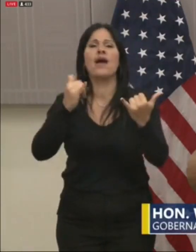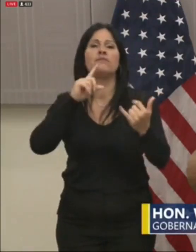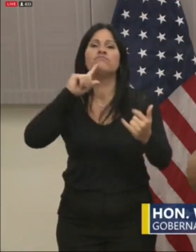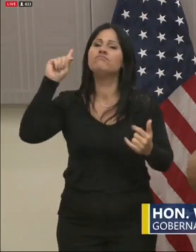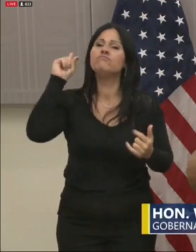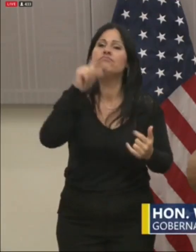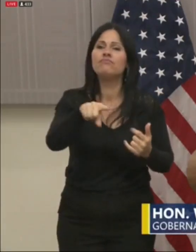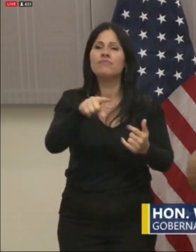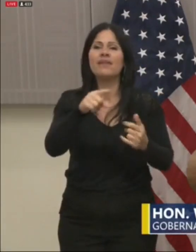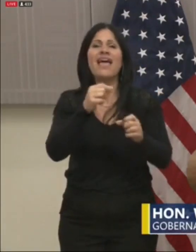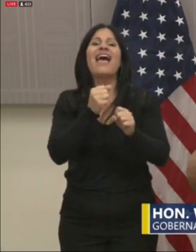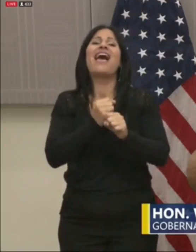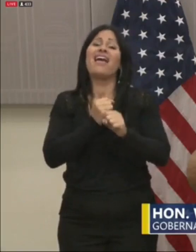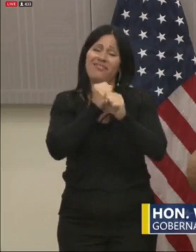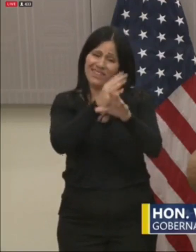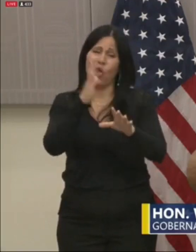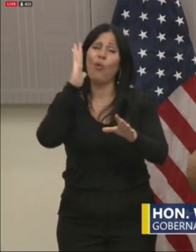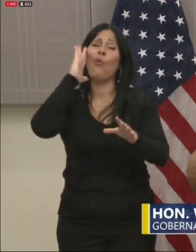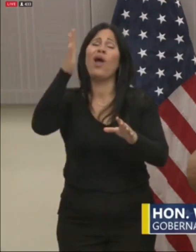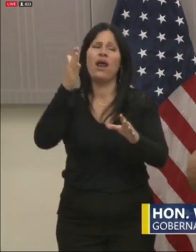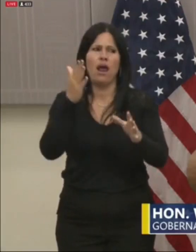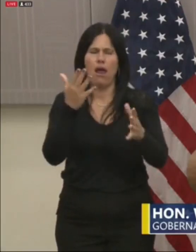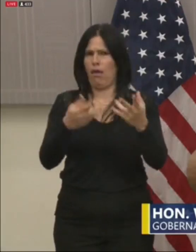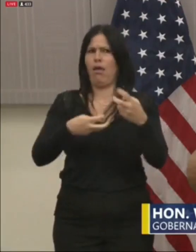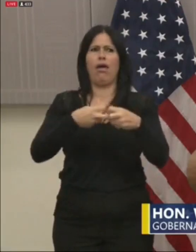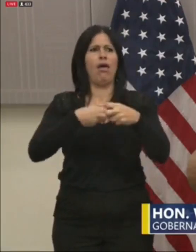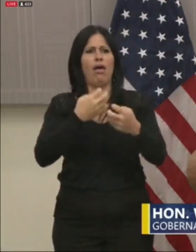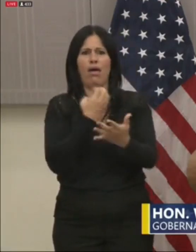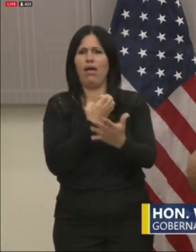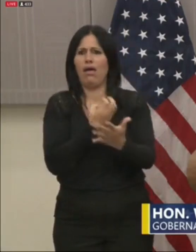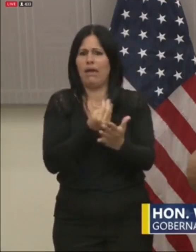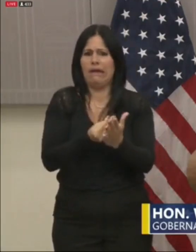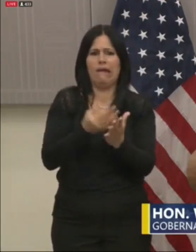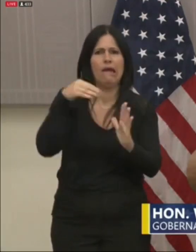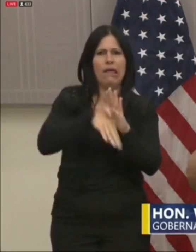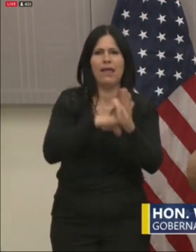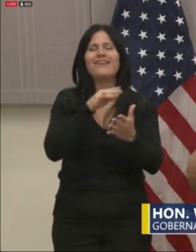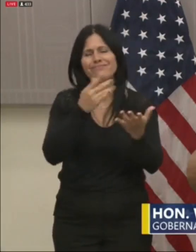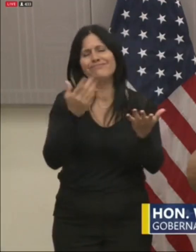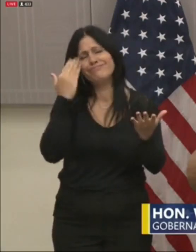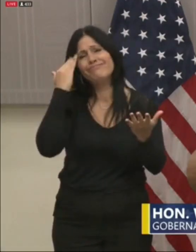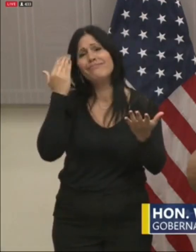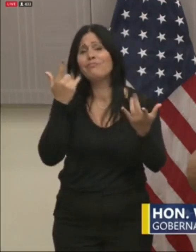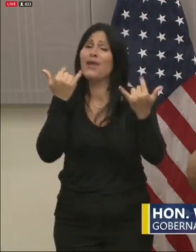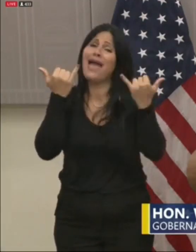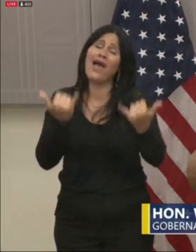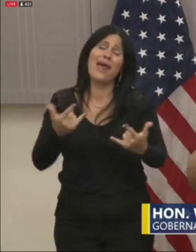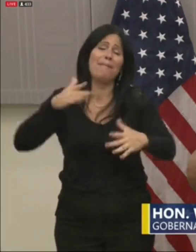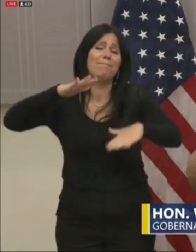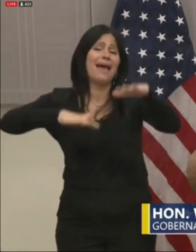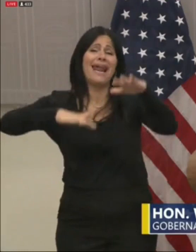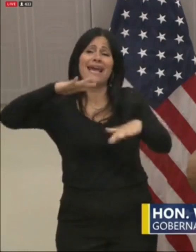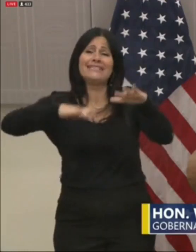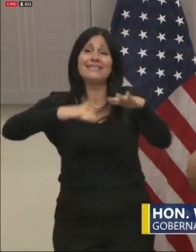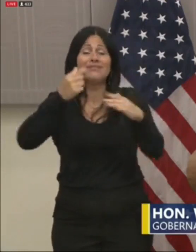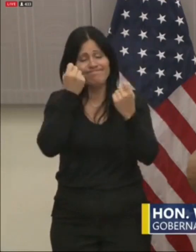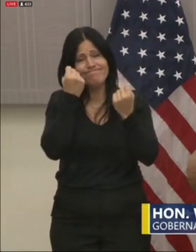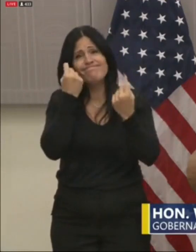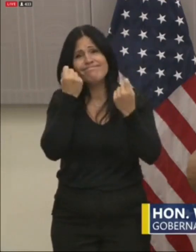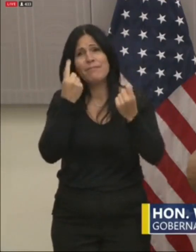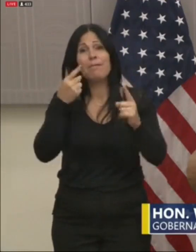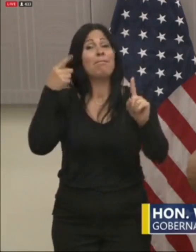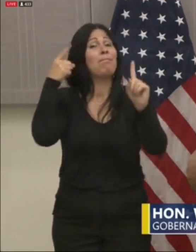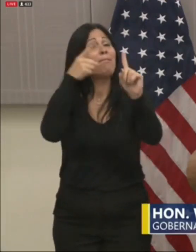sobre nuestra economía. Sin embargo, debemos establecer un balance con la meta de que nuestra población esté